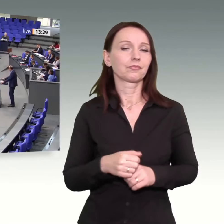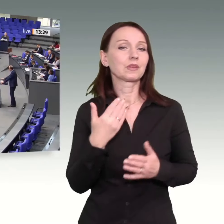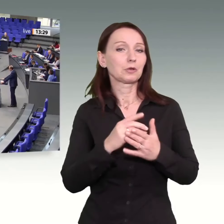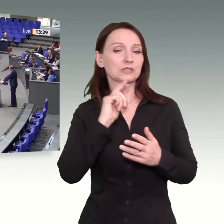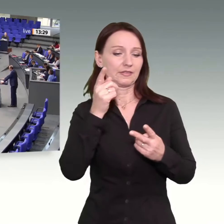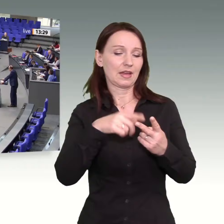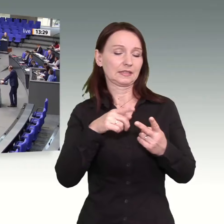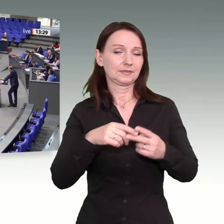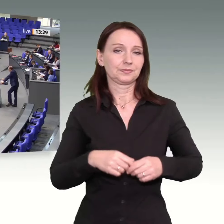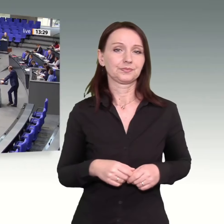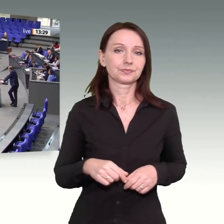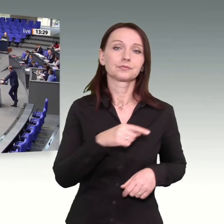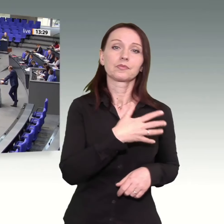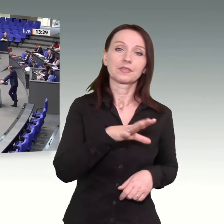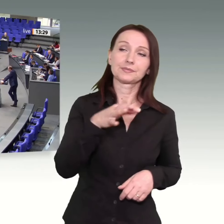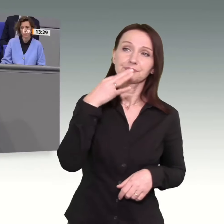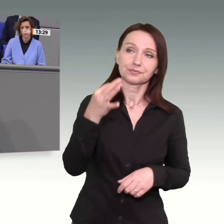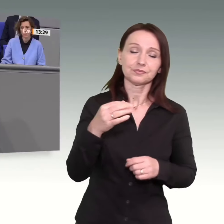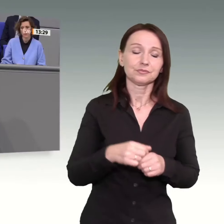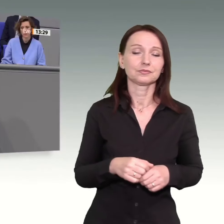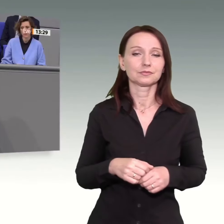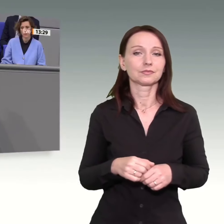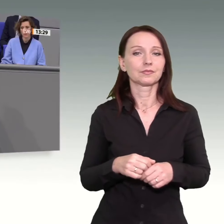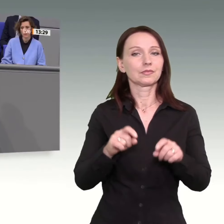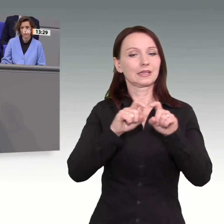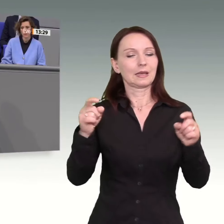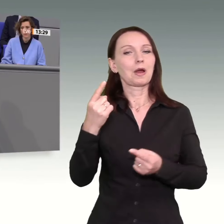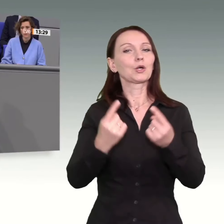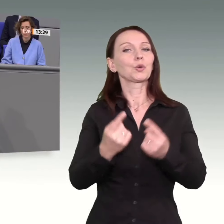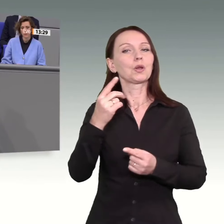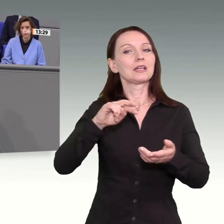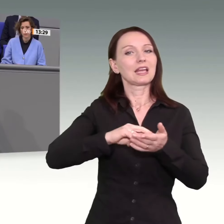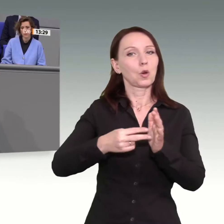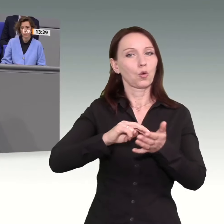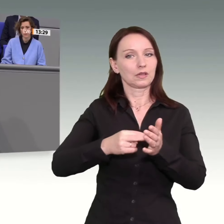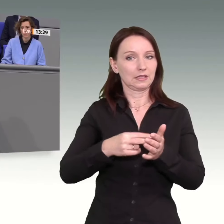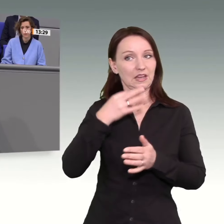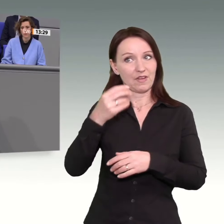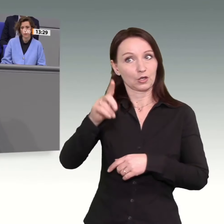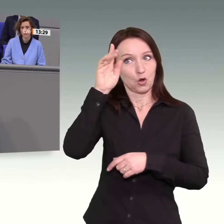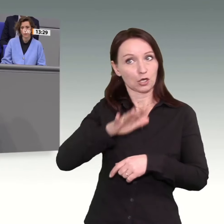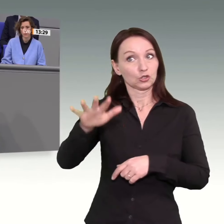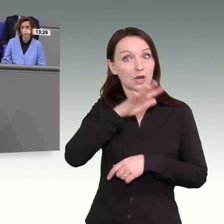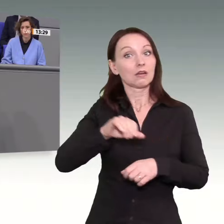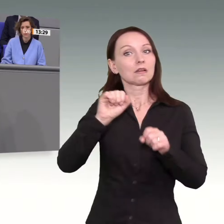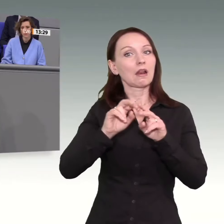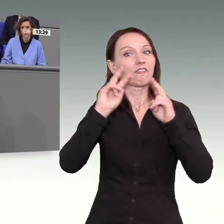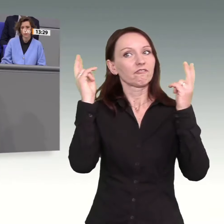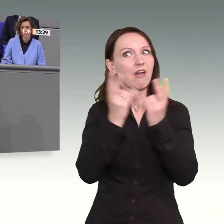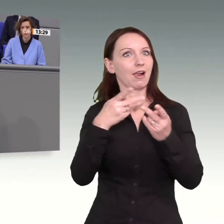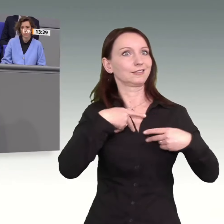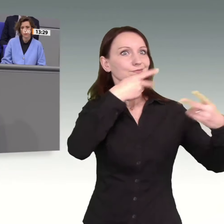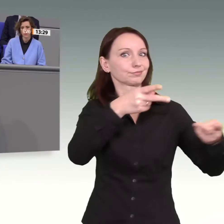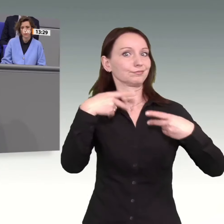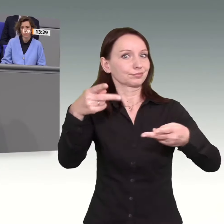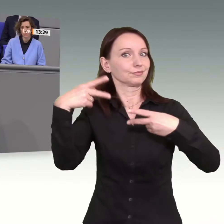Auf die Frage, ob Deutschland im Bereich grüner Technologien zum, ich zitiere, Ausrüster der Welt werden kann, so wie der Kanzler das